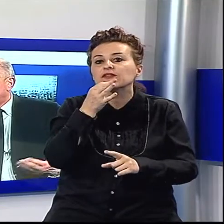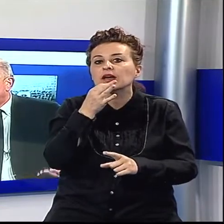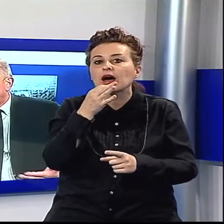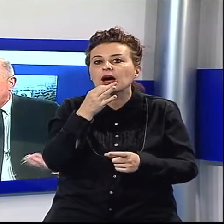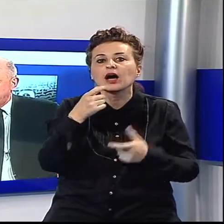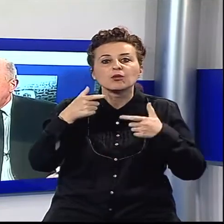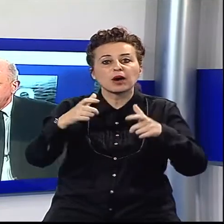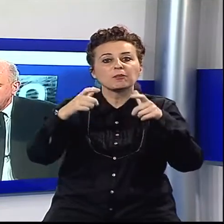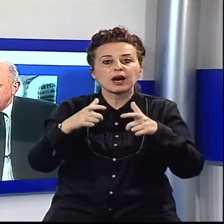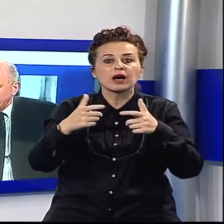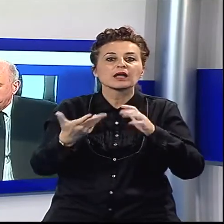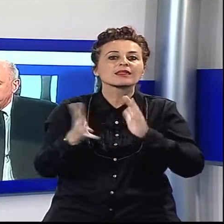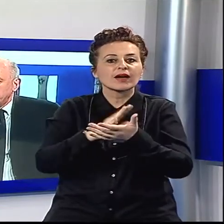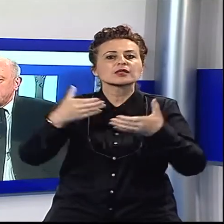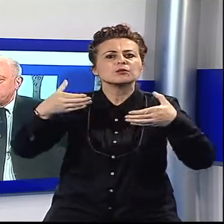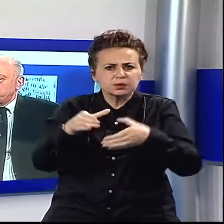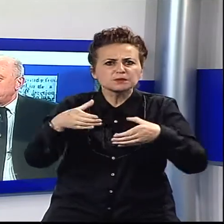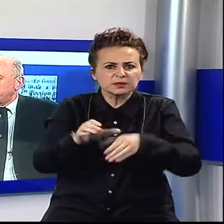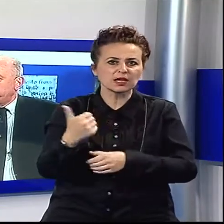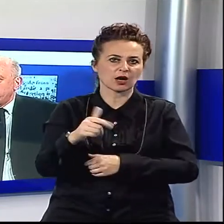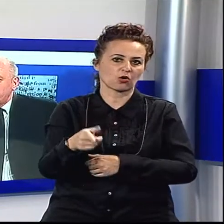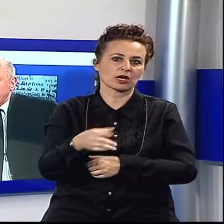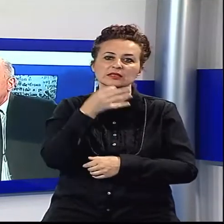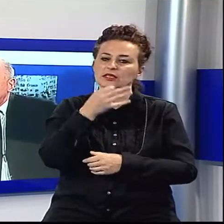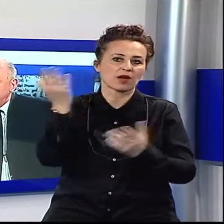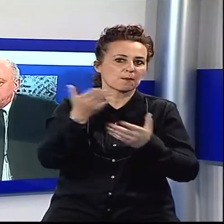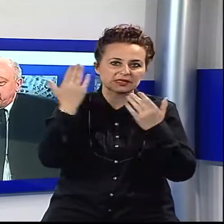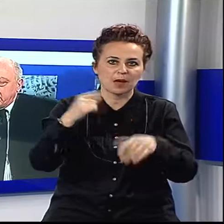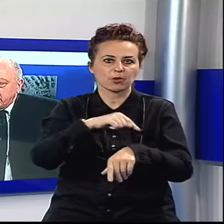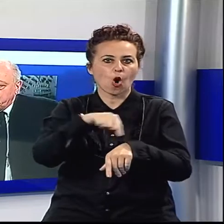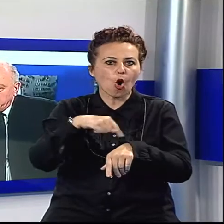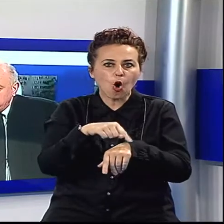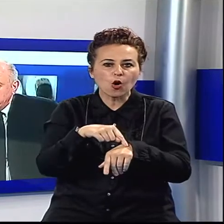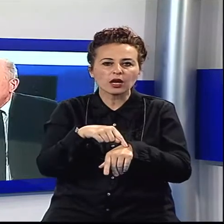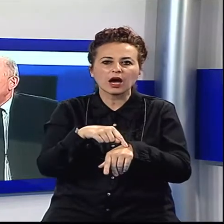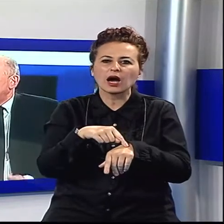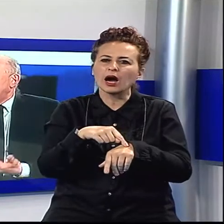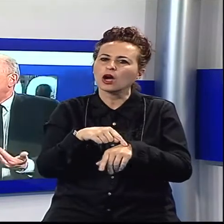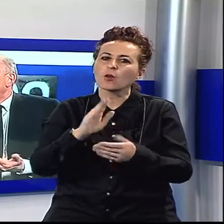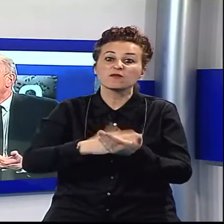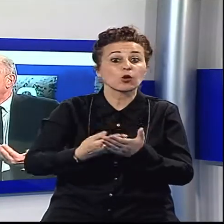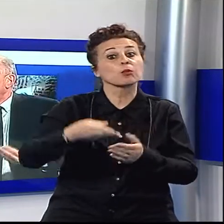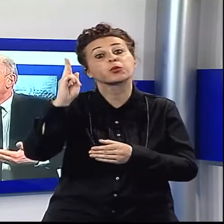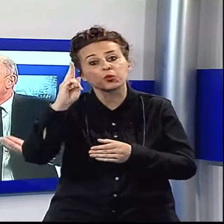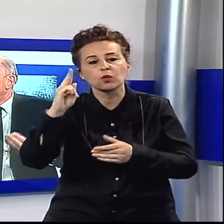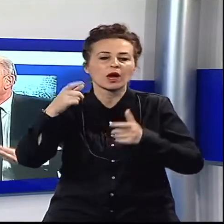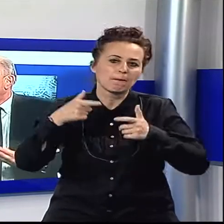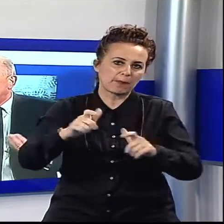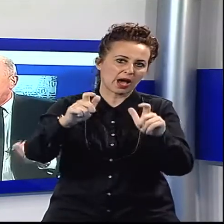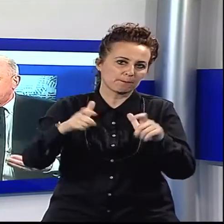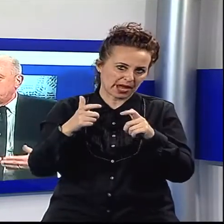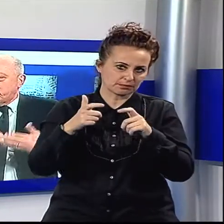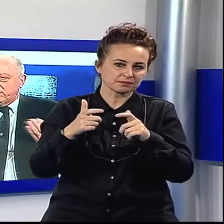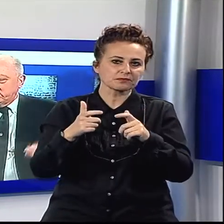alcune ore, alcune ore soltanto, le più significative della giornata, perché poi bisogna trovare un punto di mediazione.